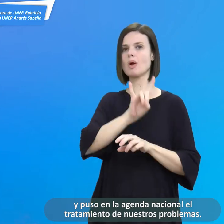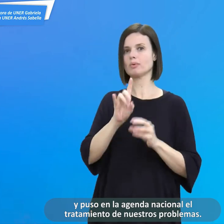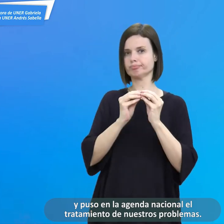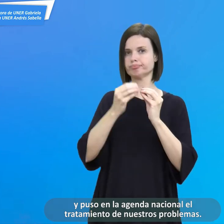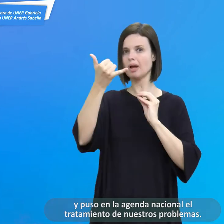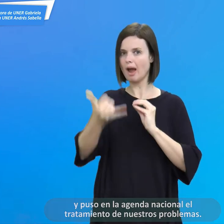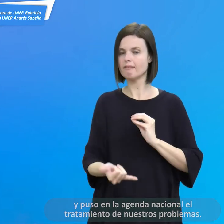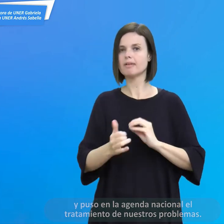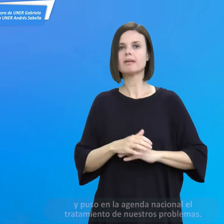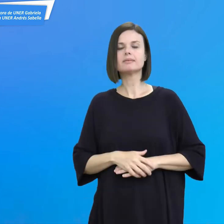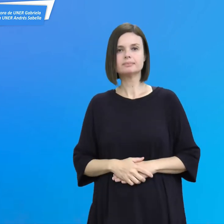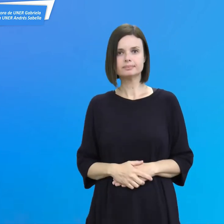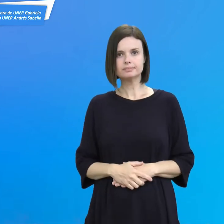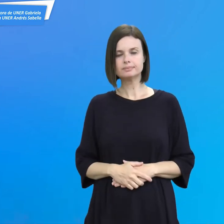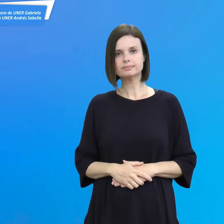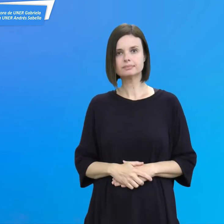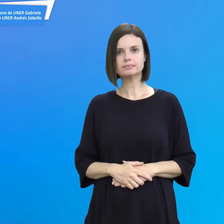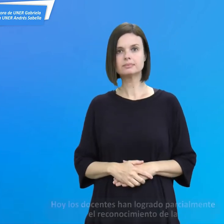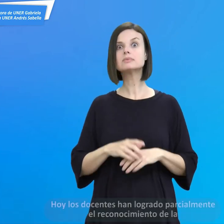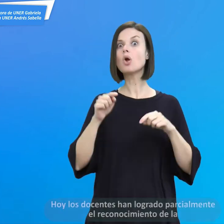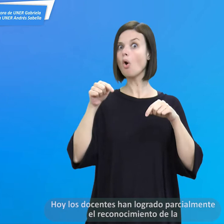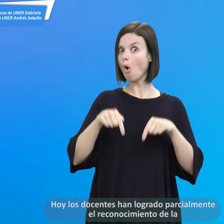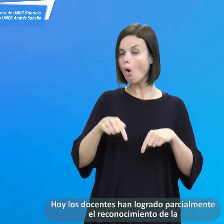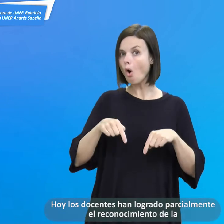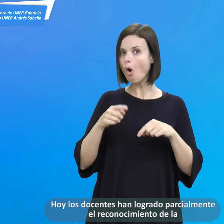nacional el tratamiento de nuestros problemas.